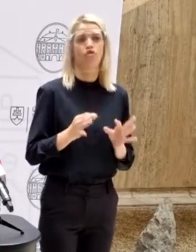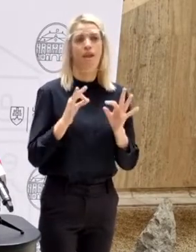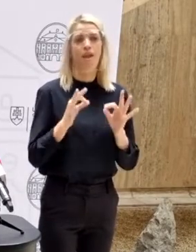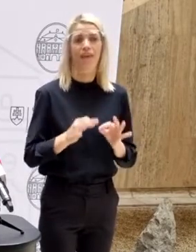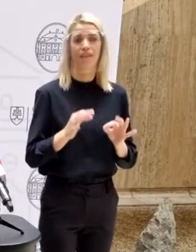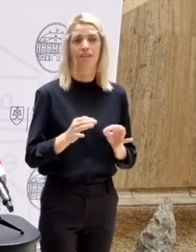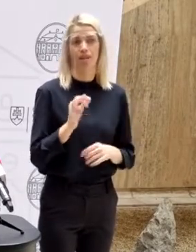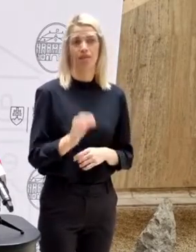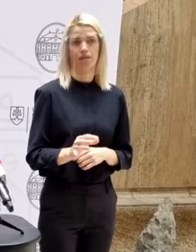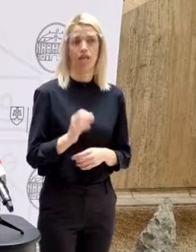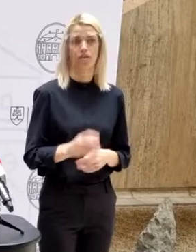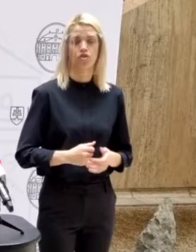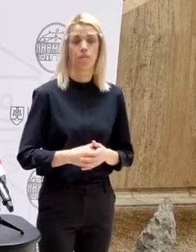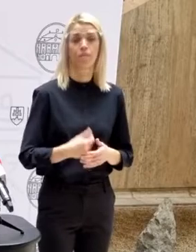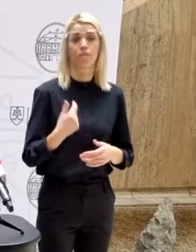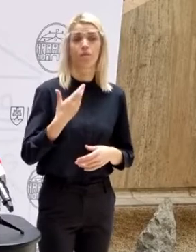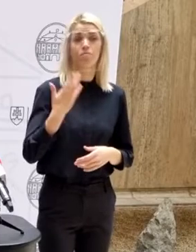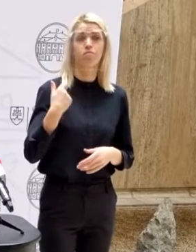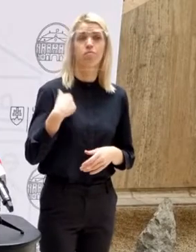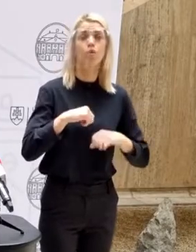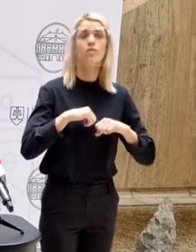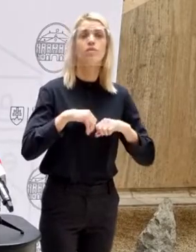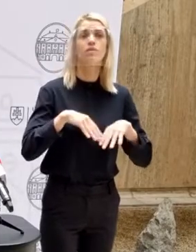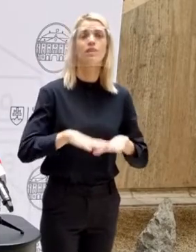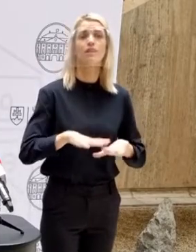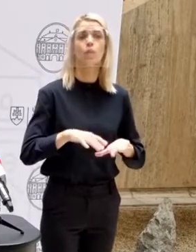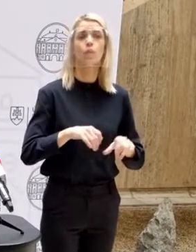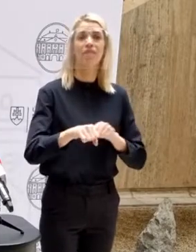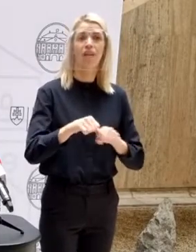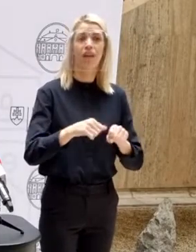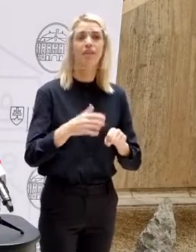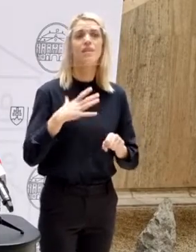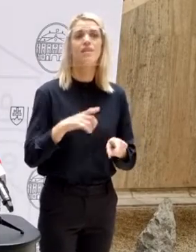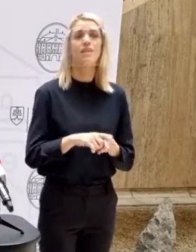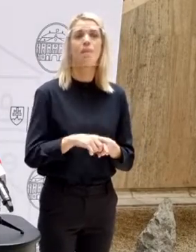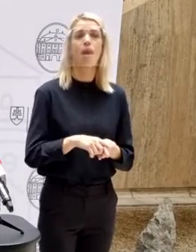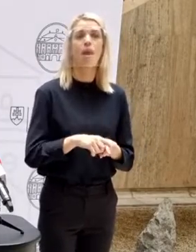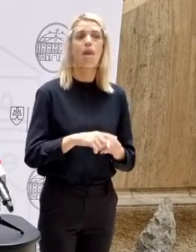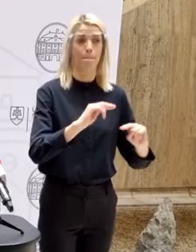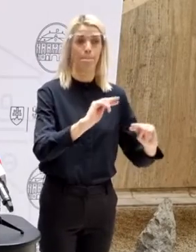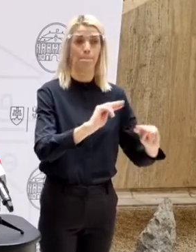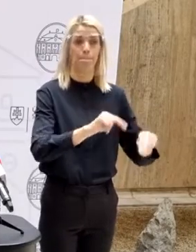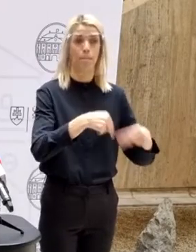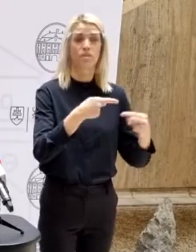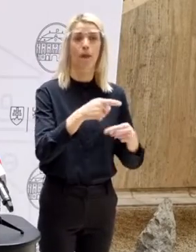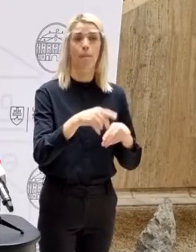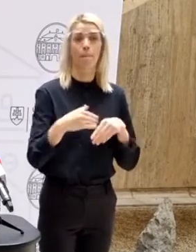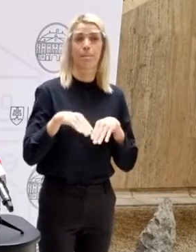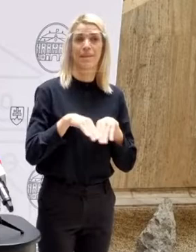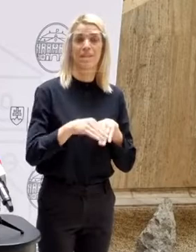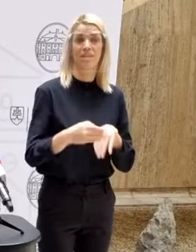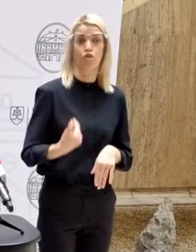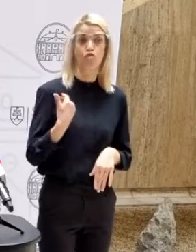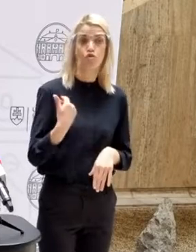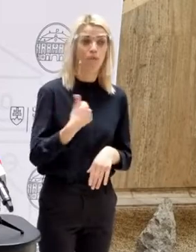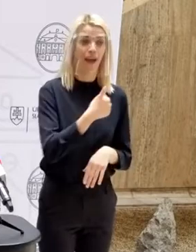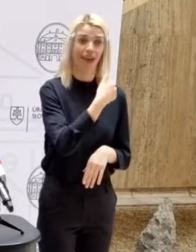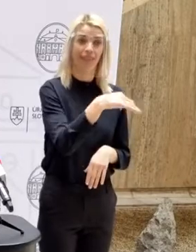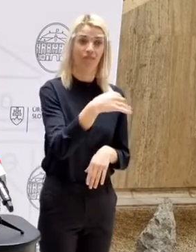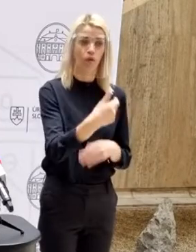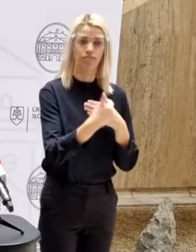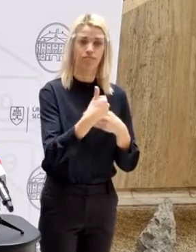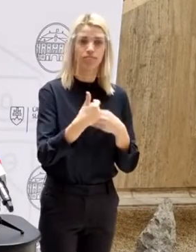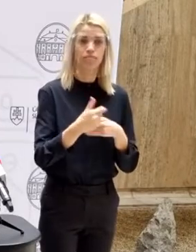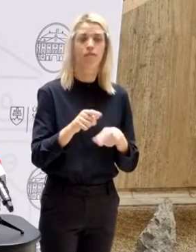rýchlejšie. Ja som aj na ostatnom zasadnutí vlády hovoril, že by sme vás chceli nejako individuálne pozvať na ministerstvo škôlstva, aby ste videli, že naozaj